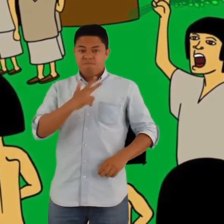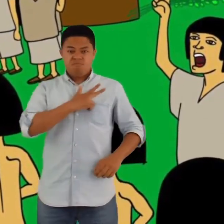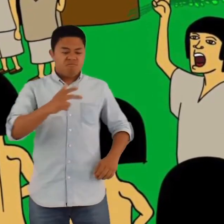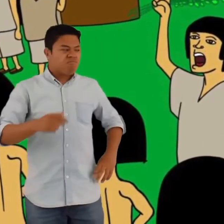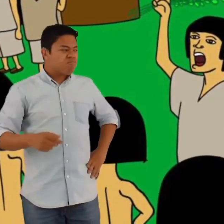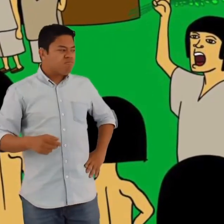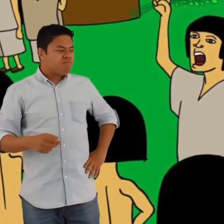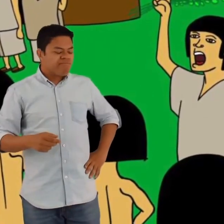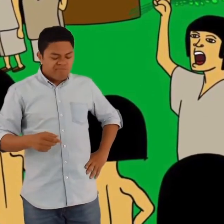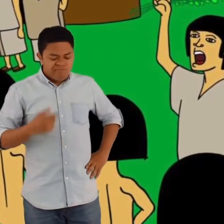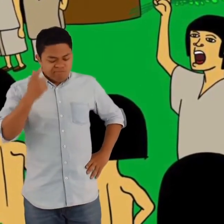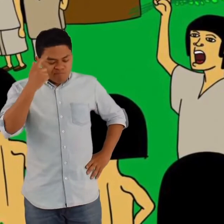enfrentadas.